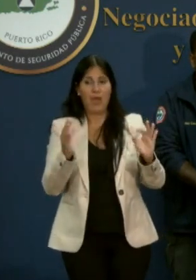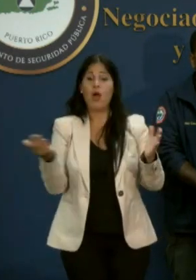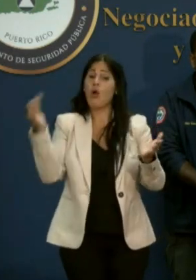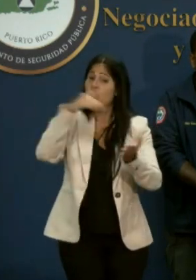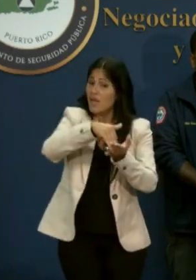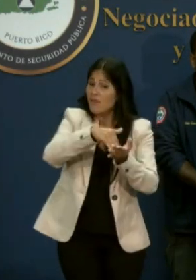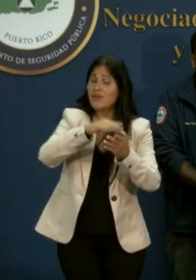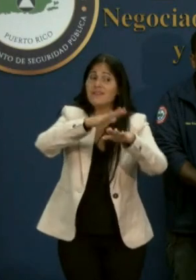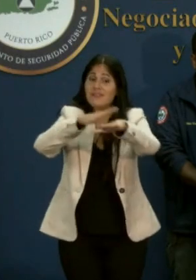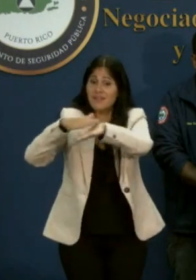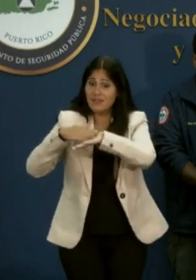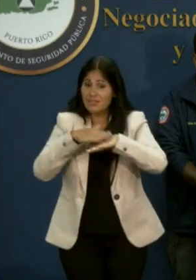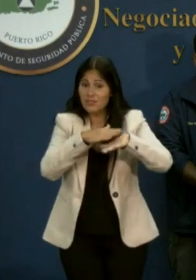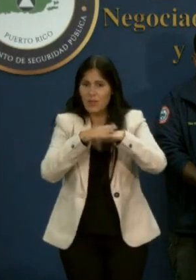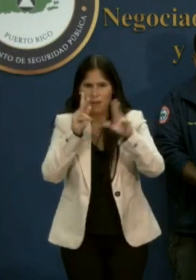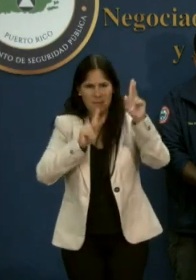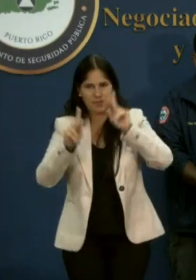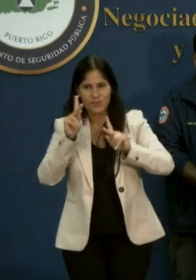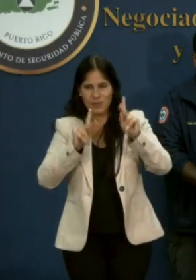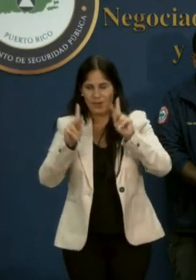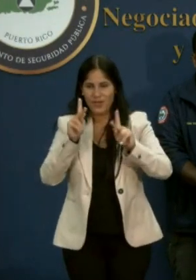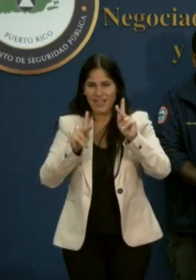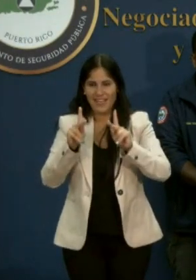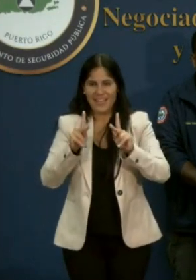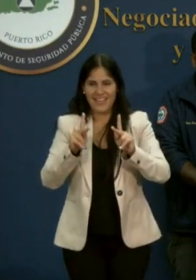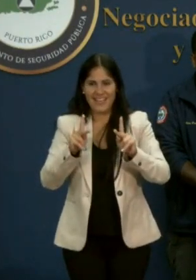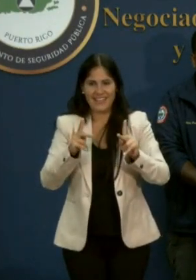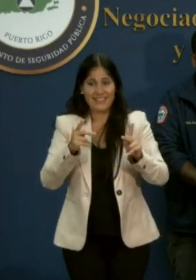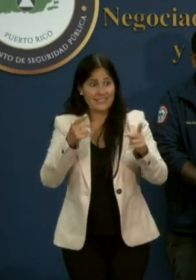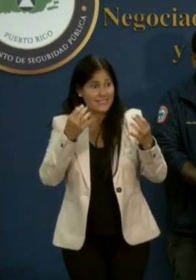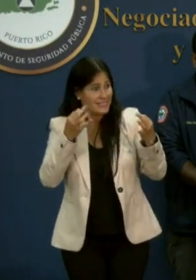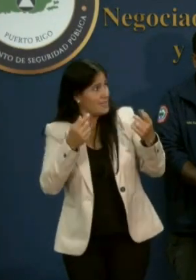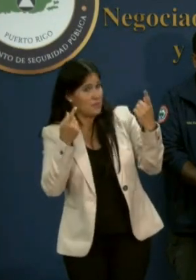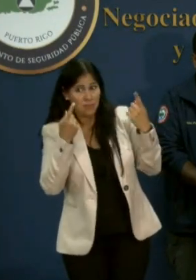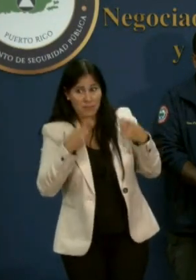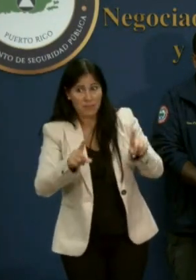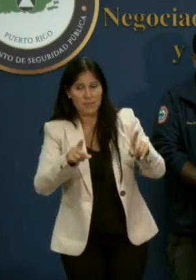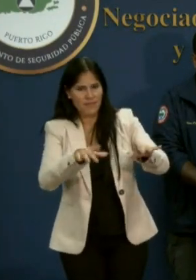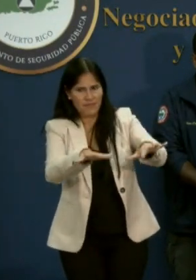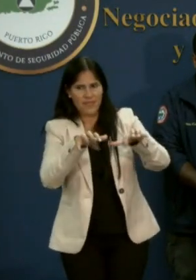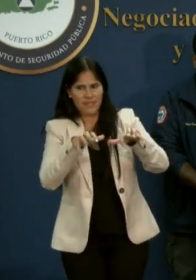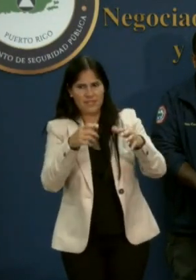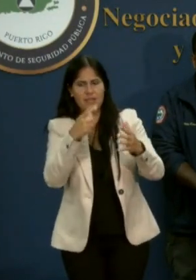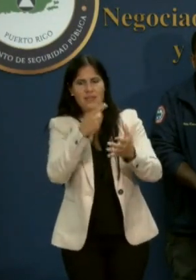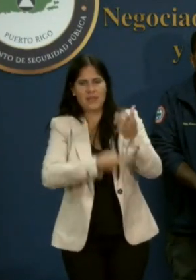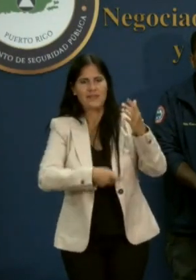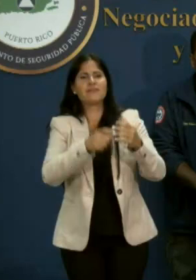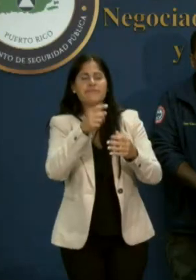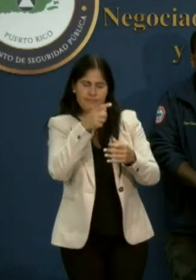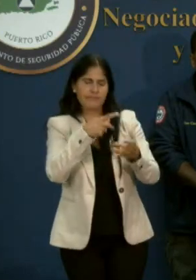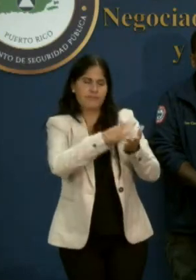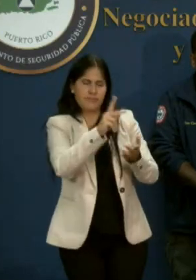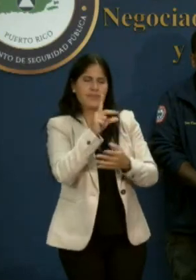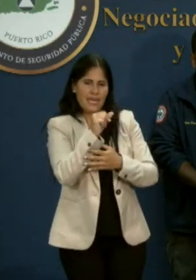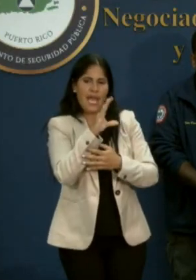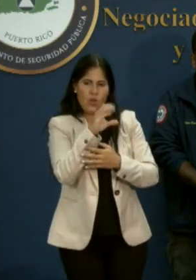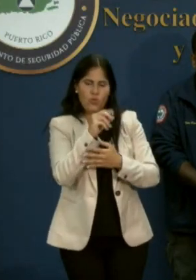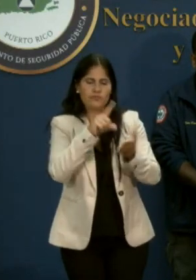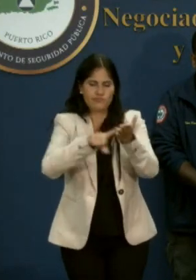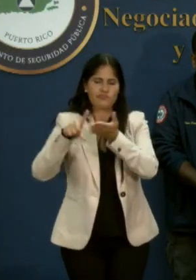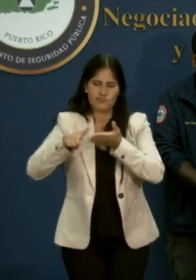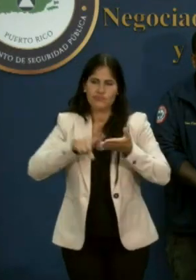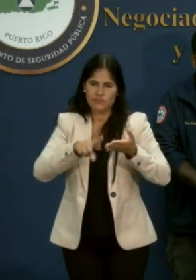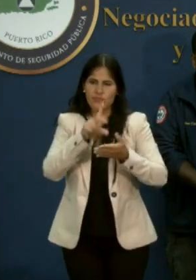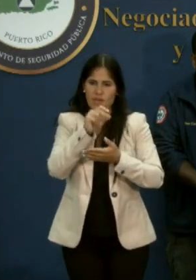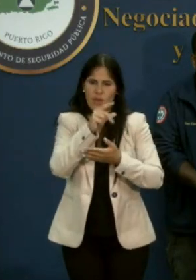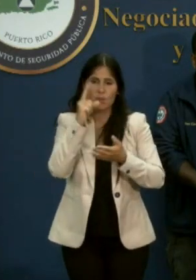a la ciudadanía de que mientras esté en orden de congelación, DACO va a estar fiscalizando la orden y